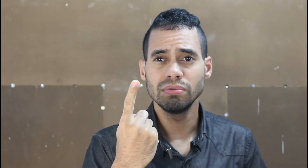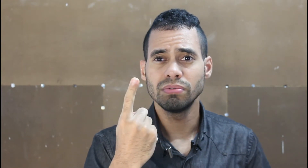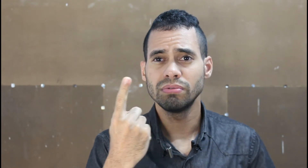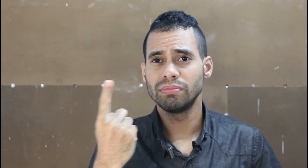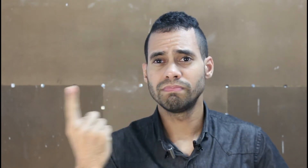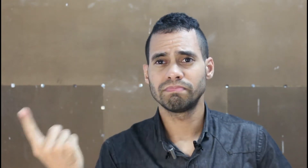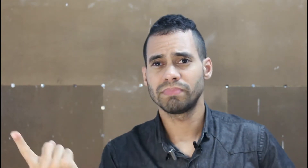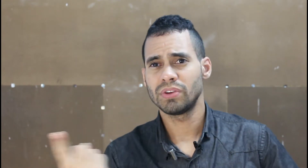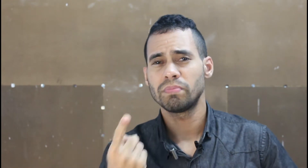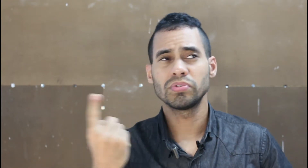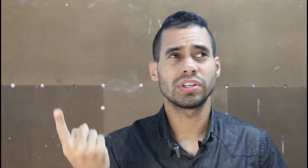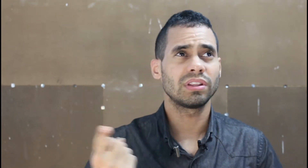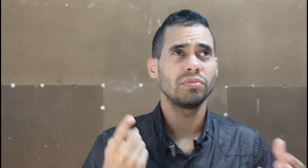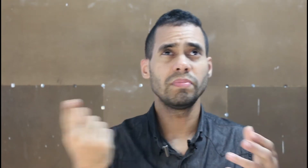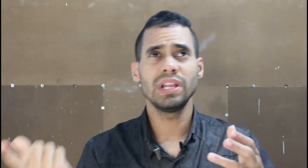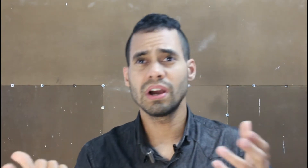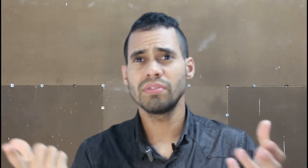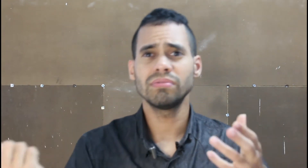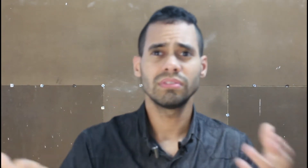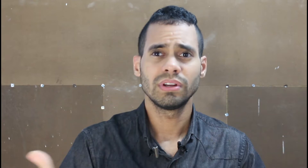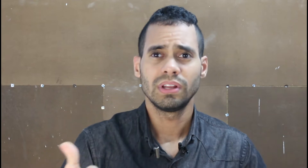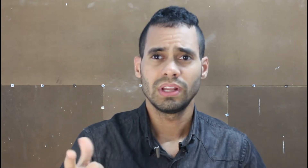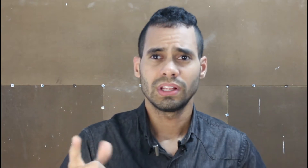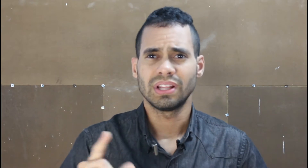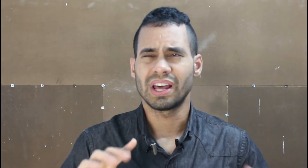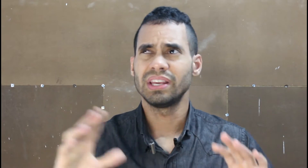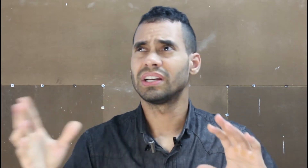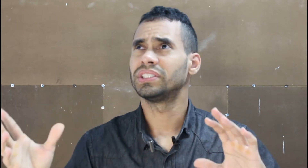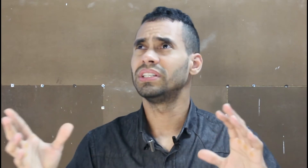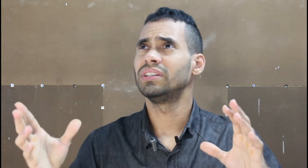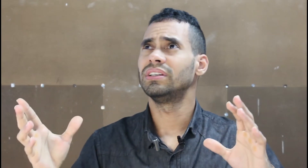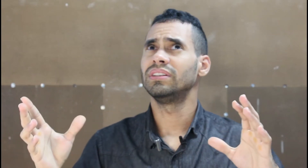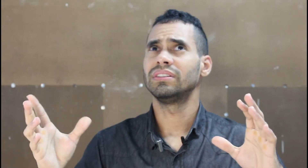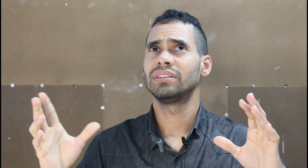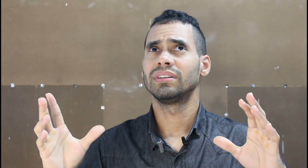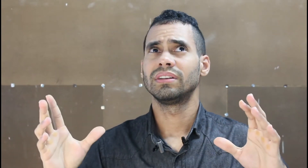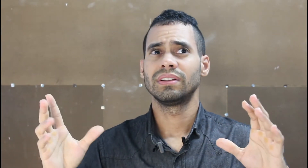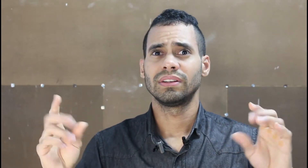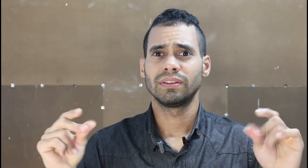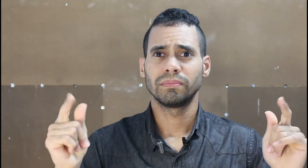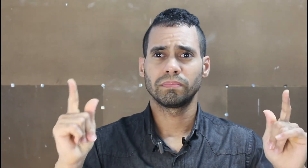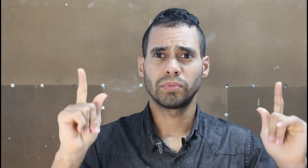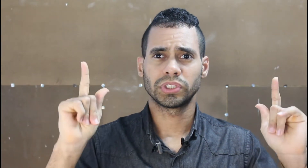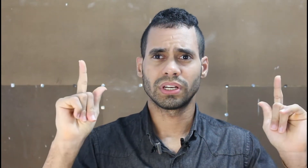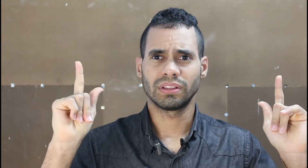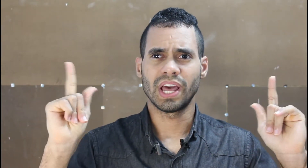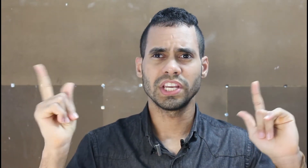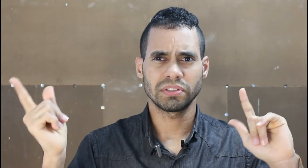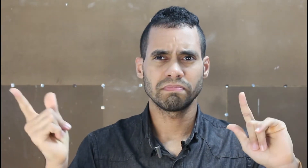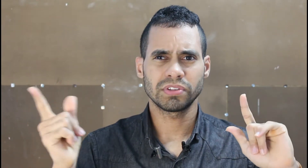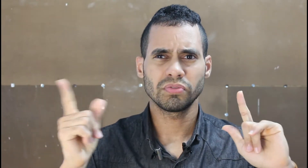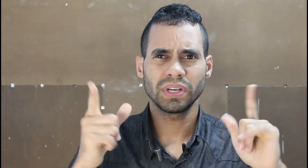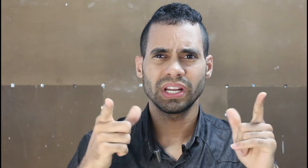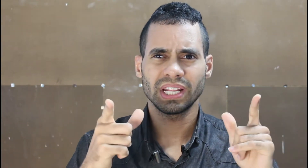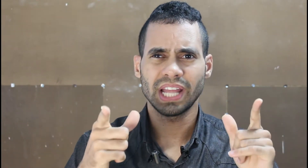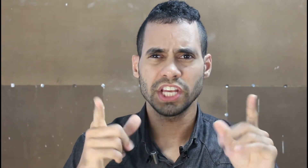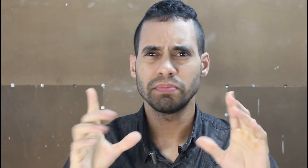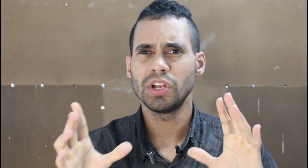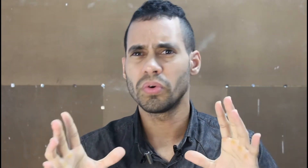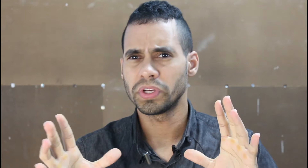do que 1% de um bilhão, daria acho que... Poxa, 10, se eu não me engano é 10 milhões,